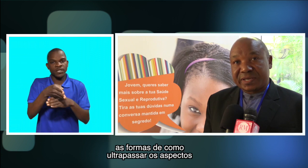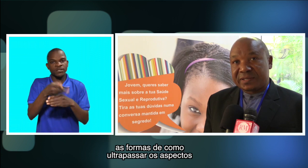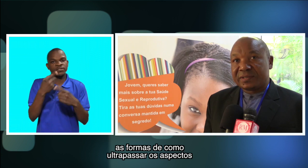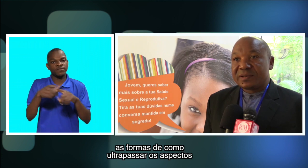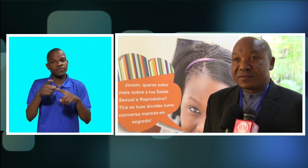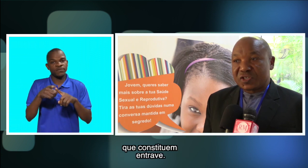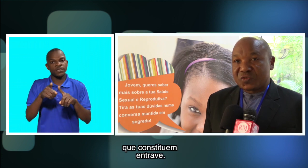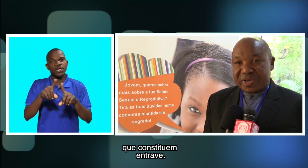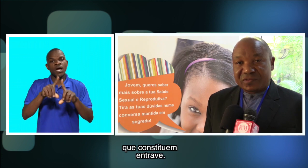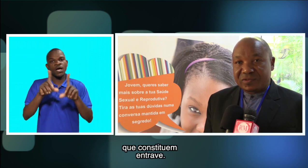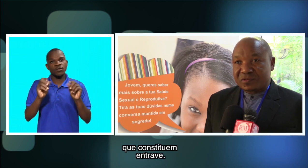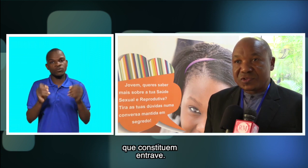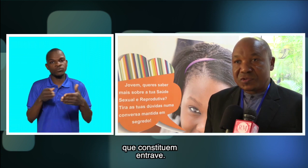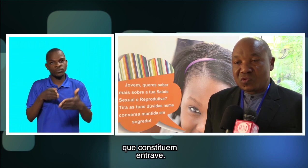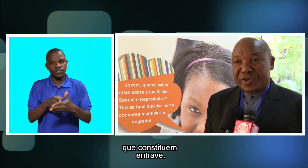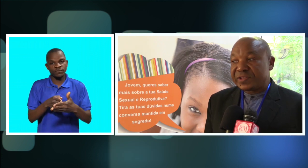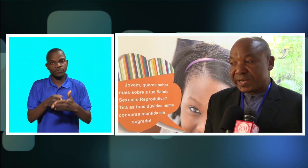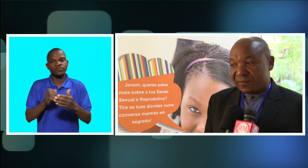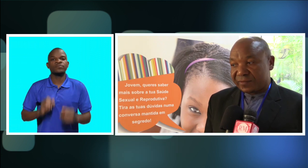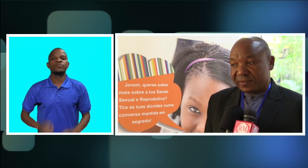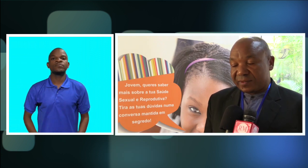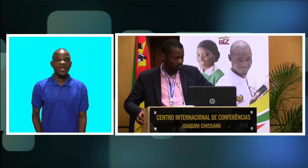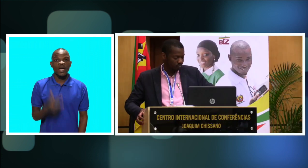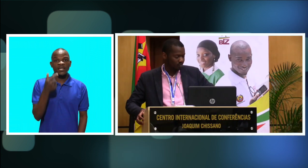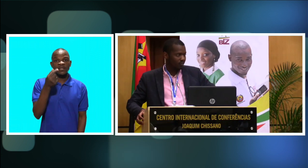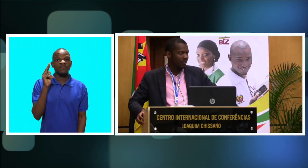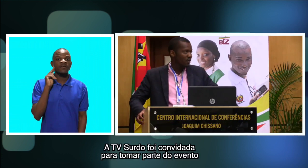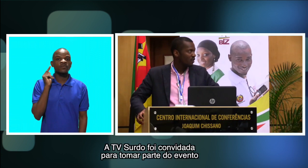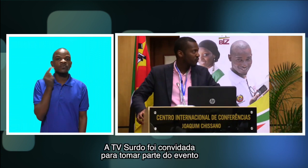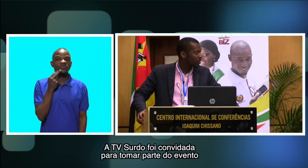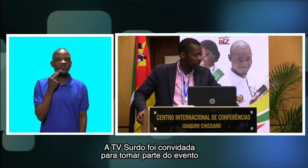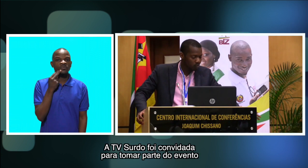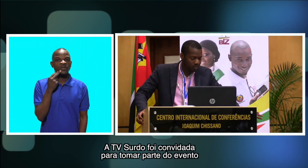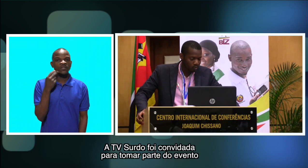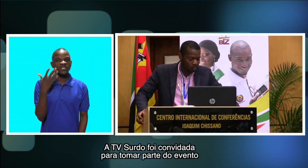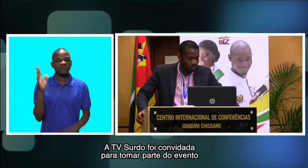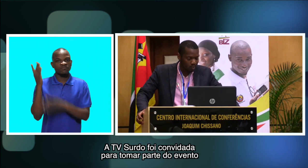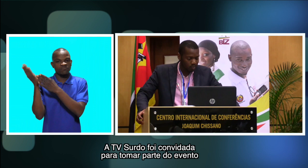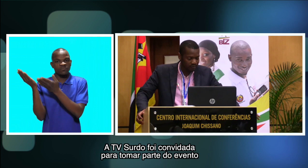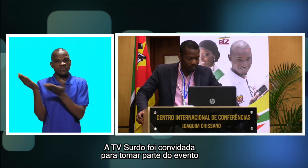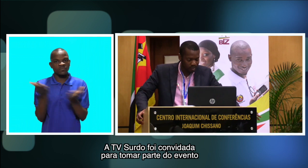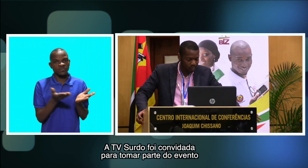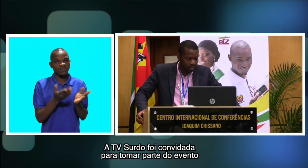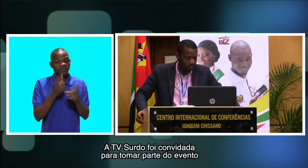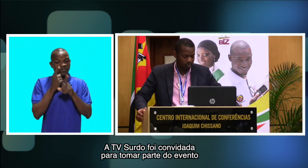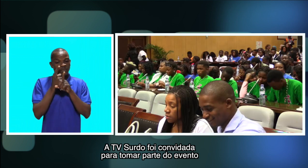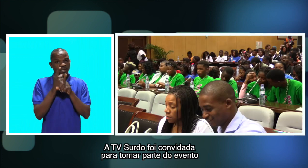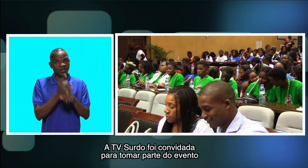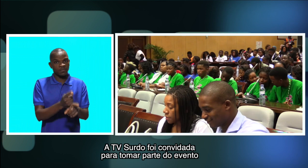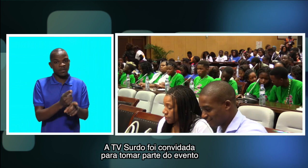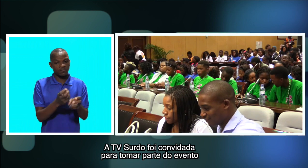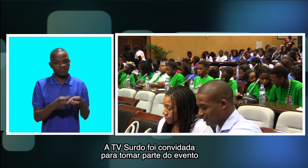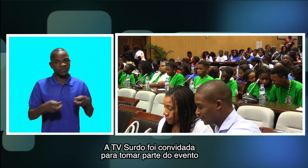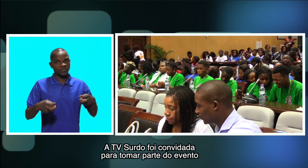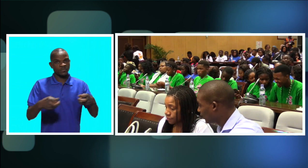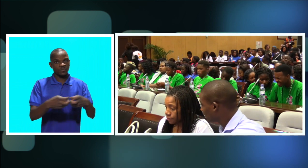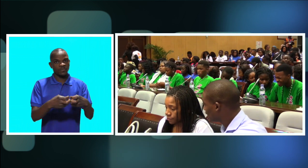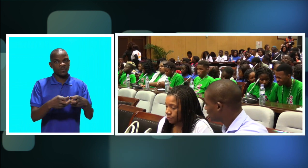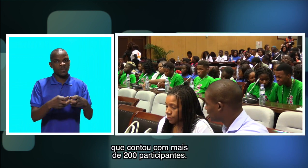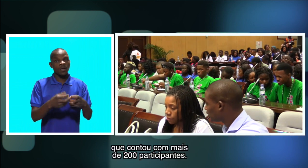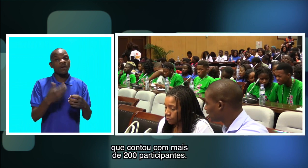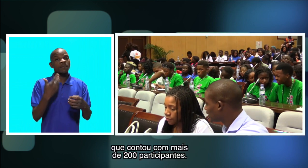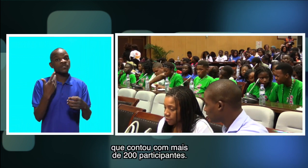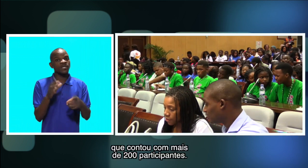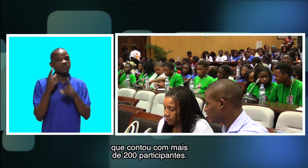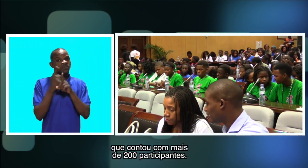Ultrapassar os aspectos Que constituem em trave A TV Surdo foi convidada Para tomar parte do